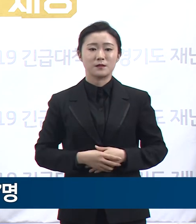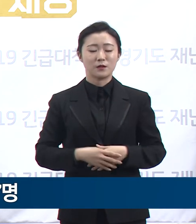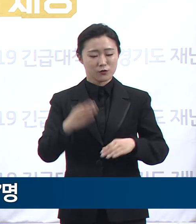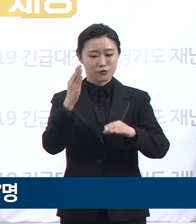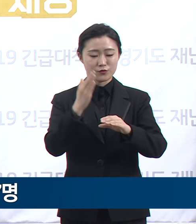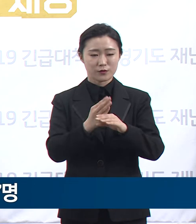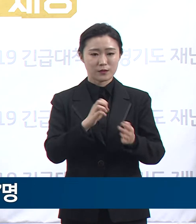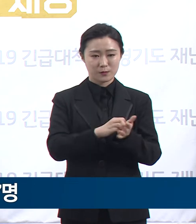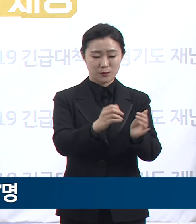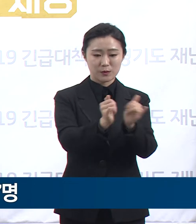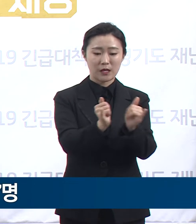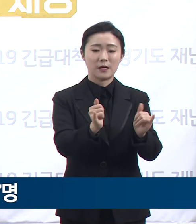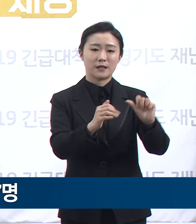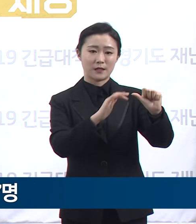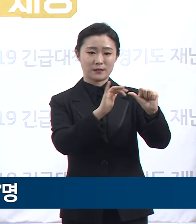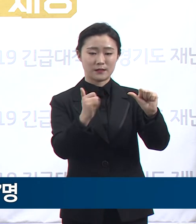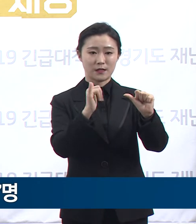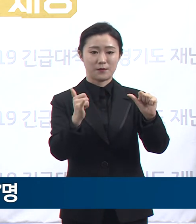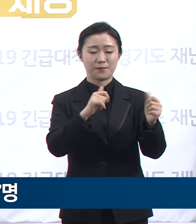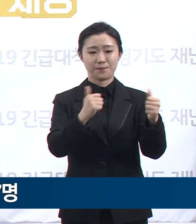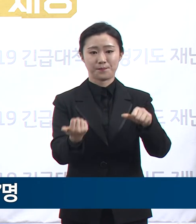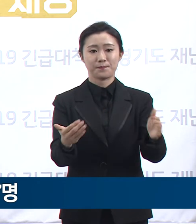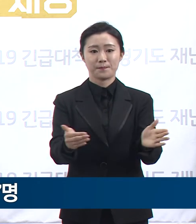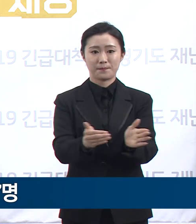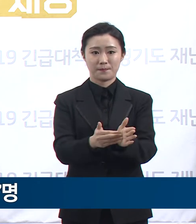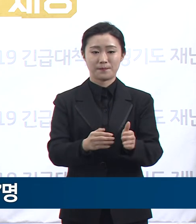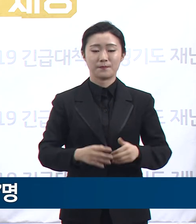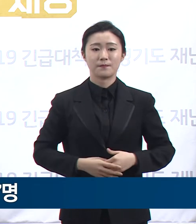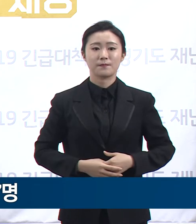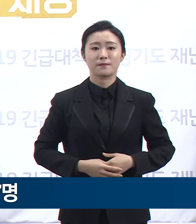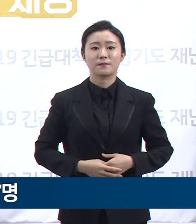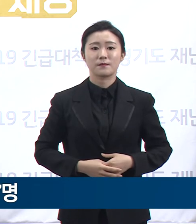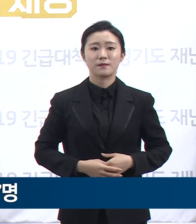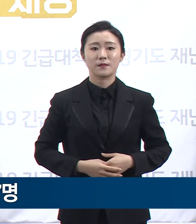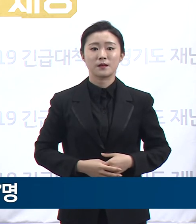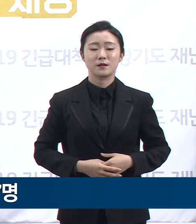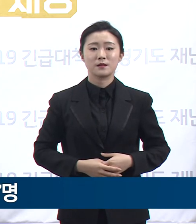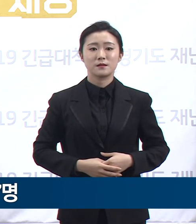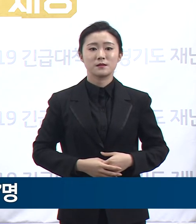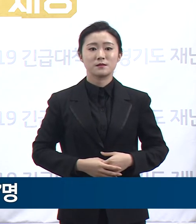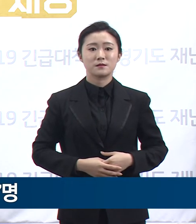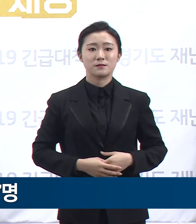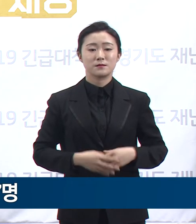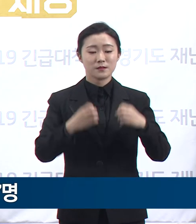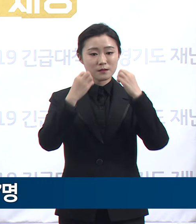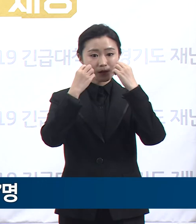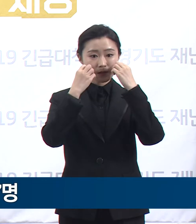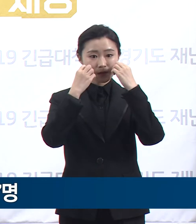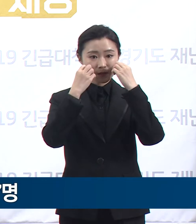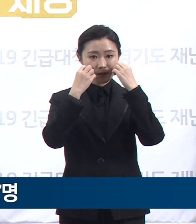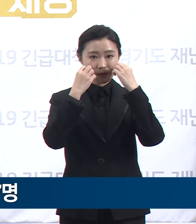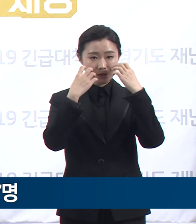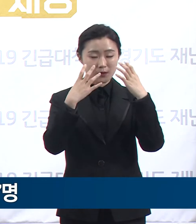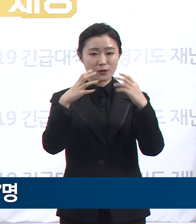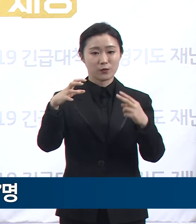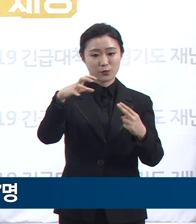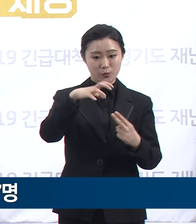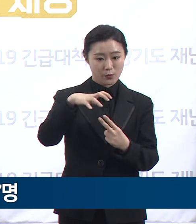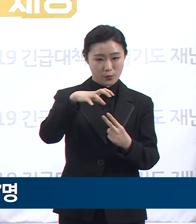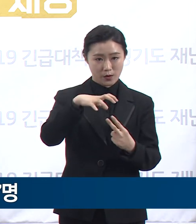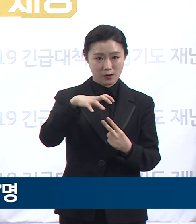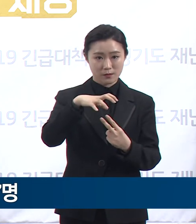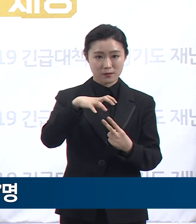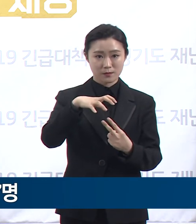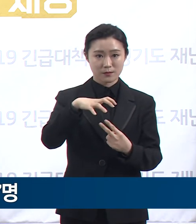추가 확진자는 코호트 격리를 위해 신규 투입되었던 요양보호사로 확진 판정에 따라 요양원에 남아있던